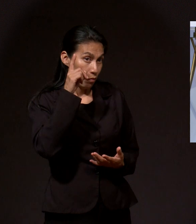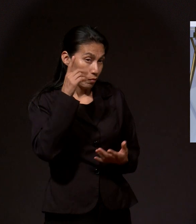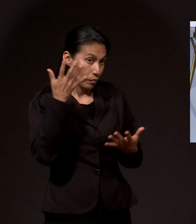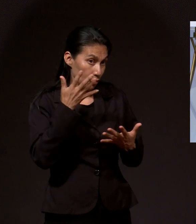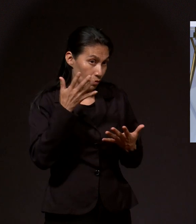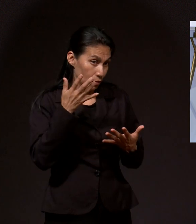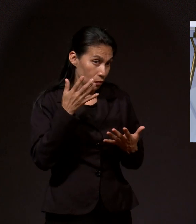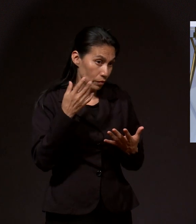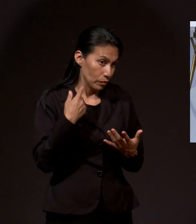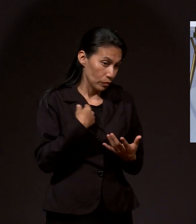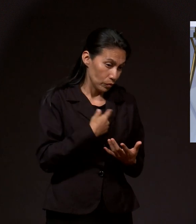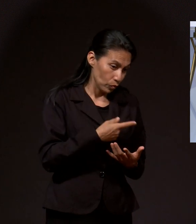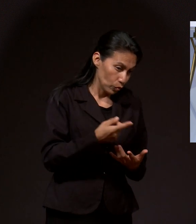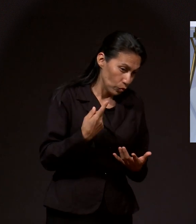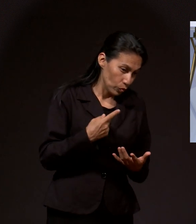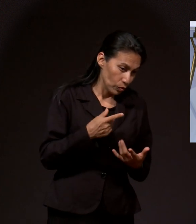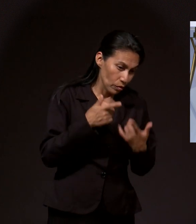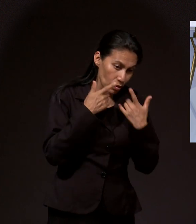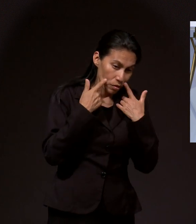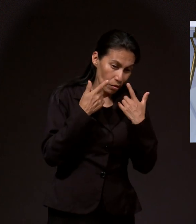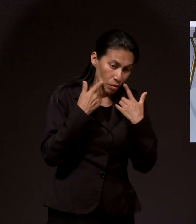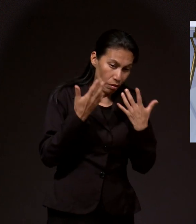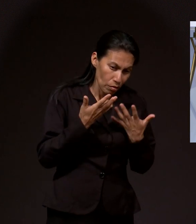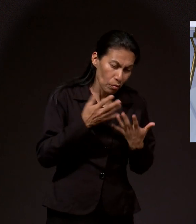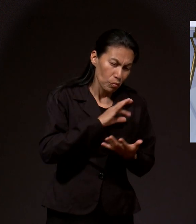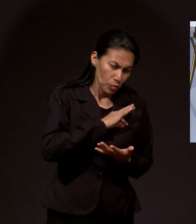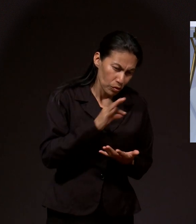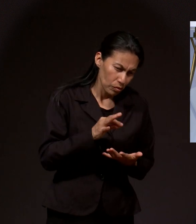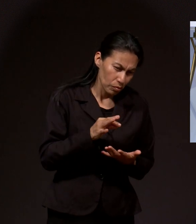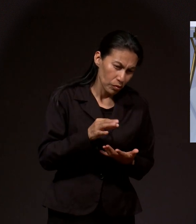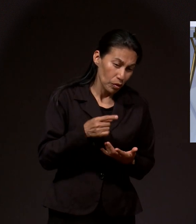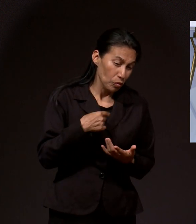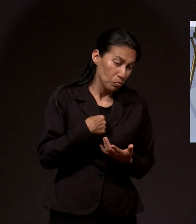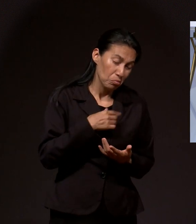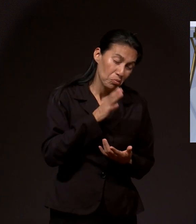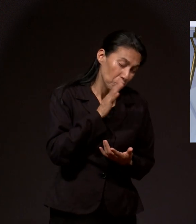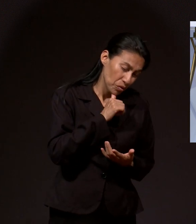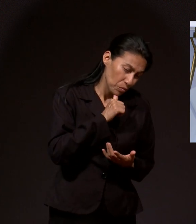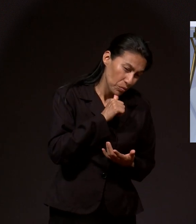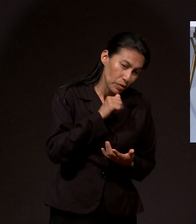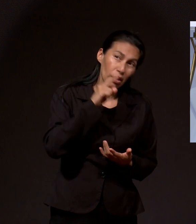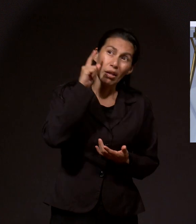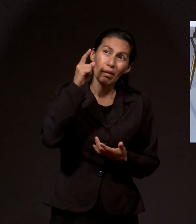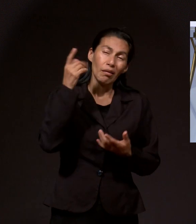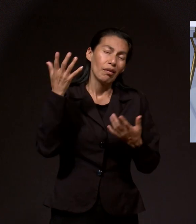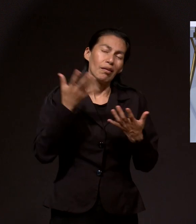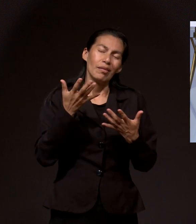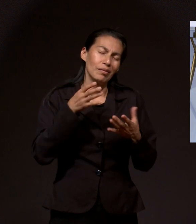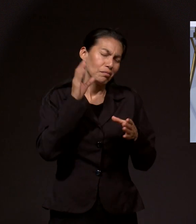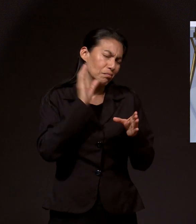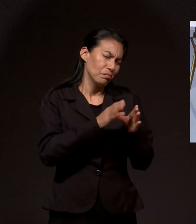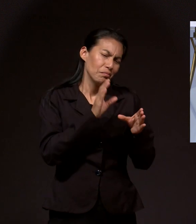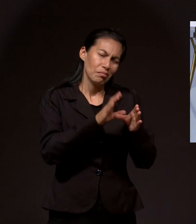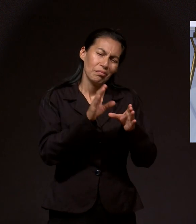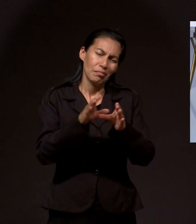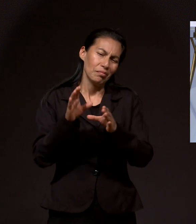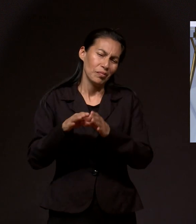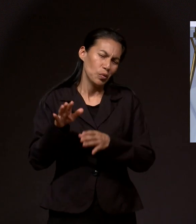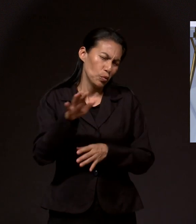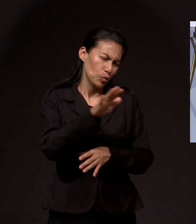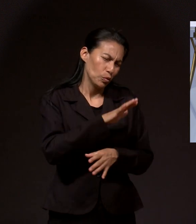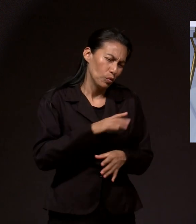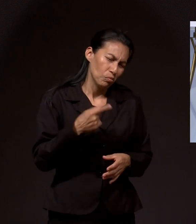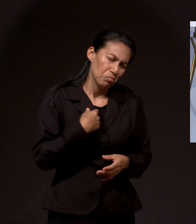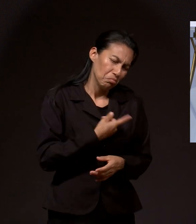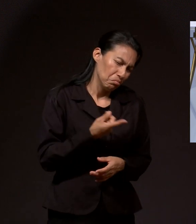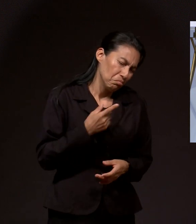que podemos hacer por su gracia y Él hace lo que nosotros no podemos hacer. Él complementa todo